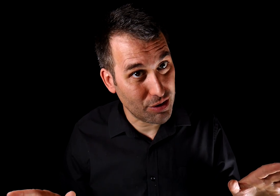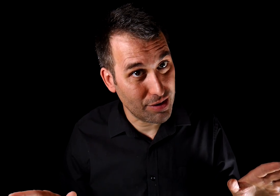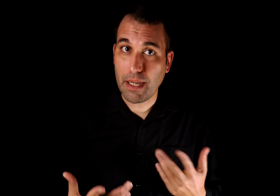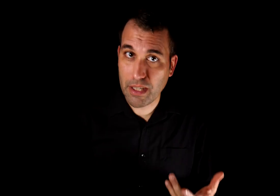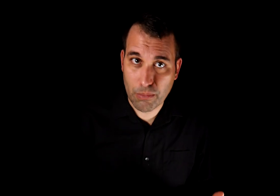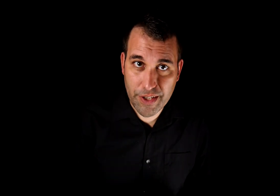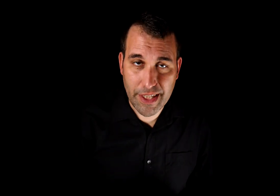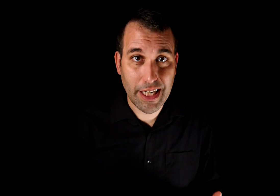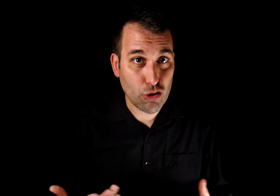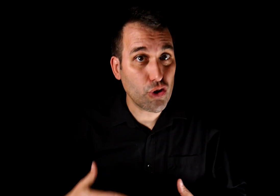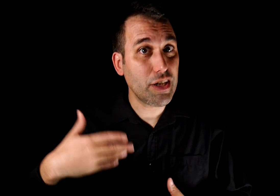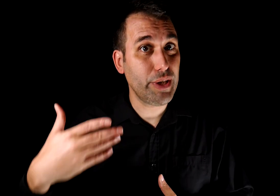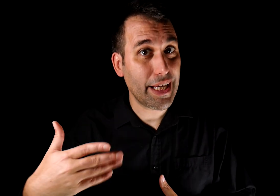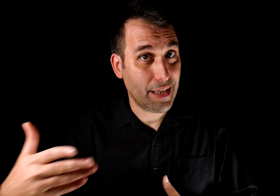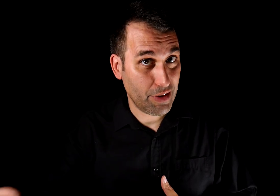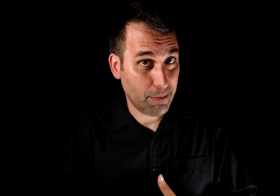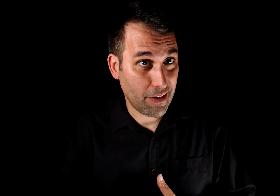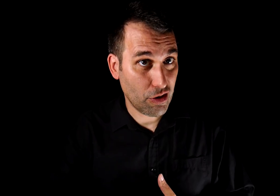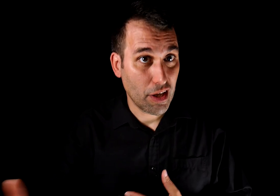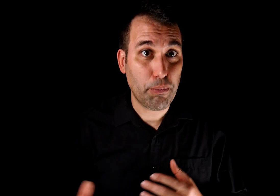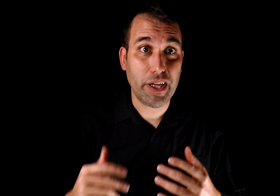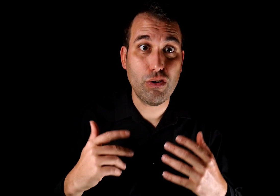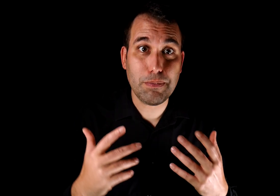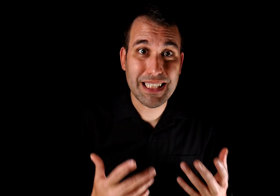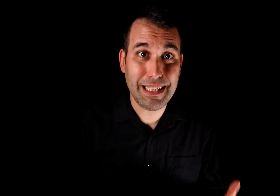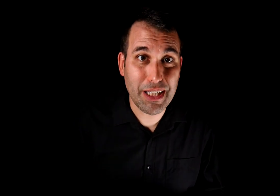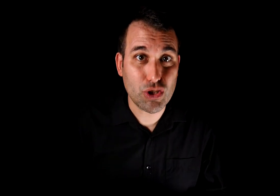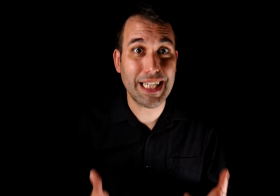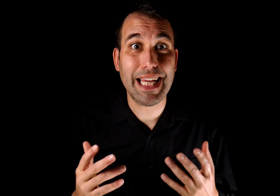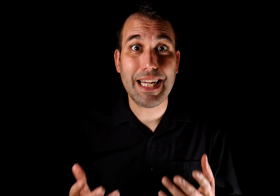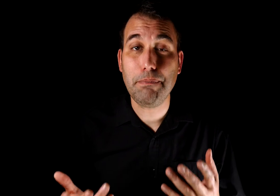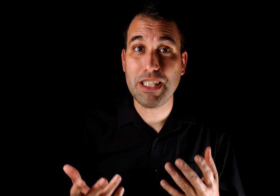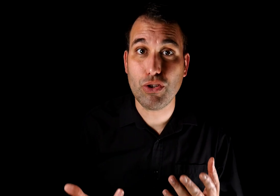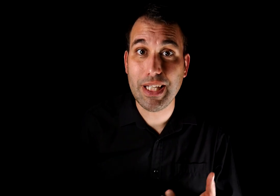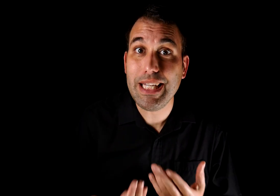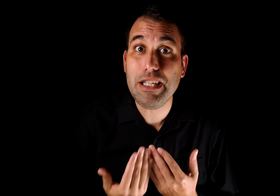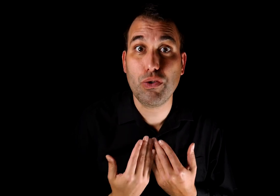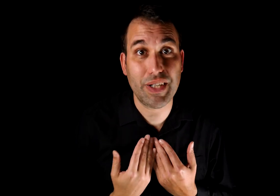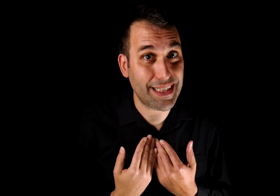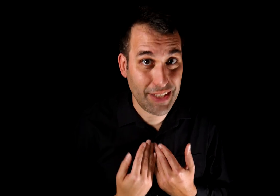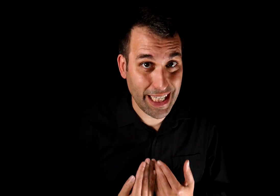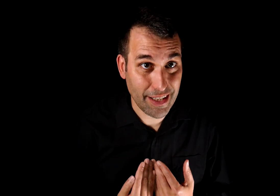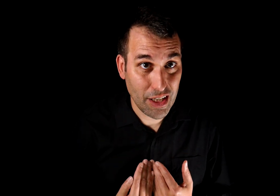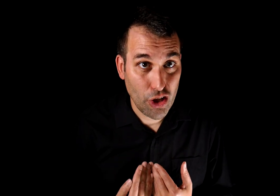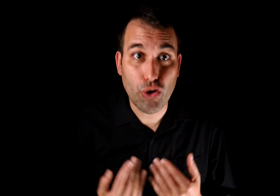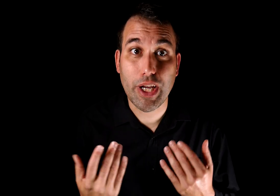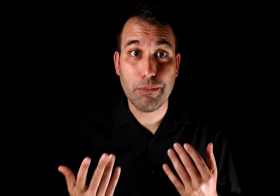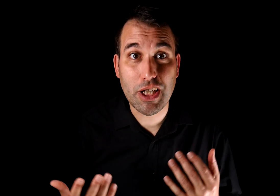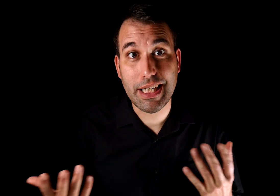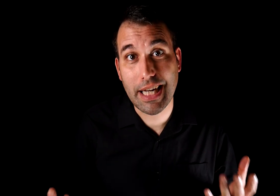Cabe, como decía, la continuidad de la victimización, porque no es más ni menos que dar impresión de inofensividad. No queremos herir a